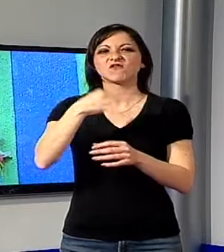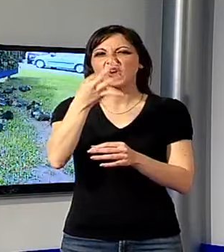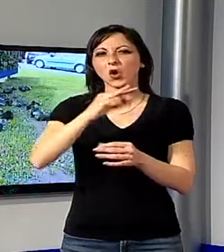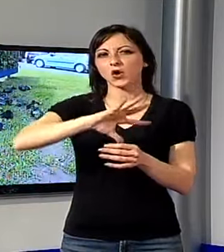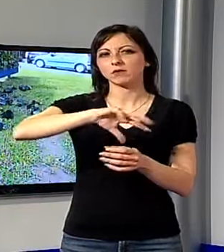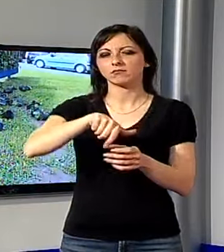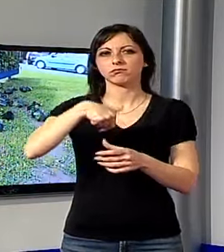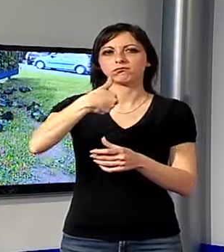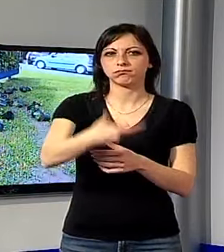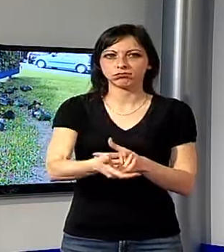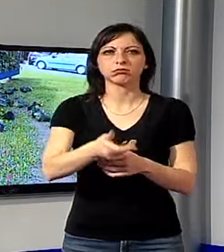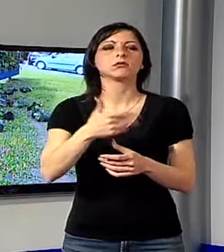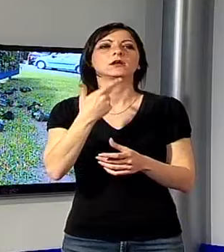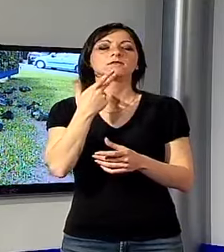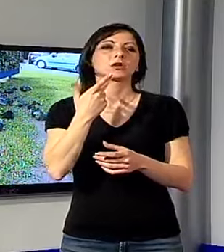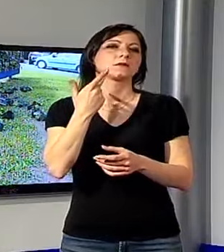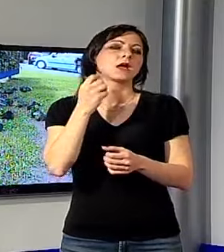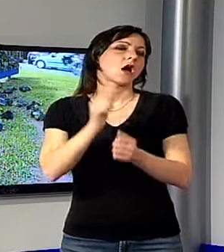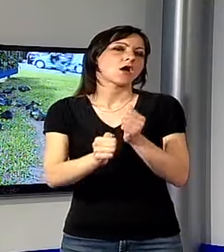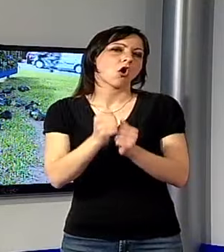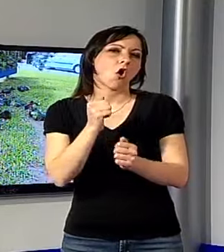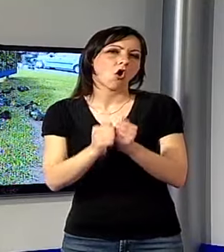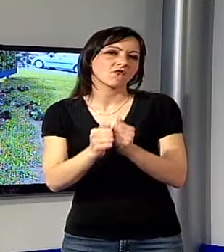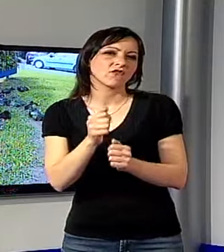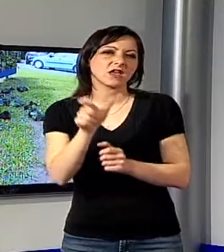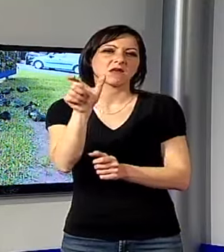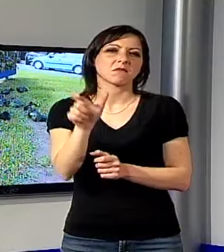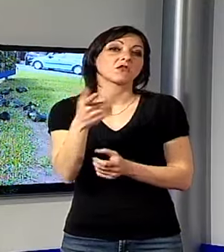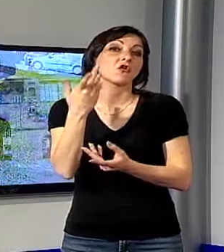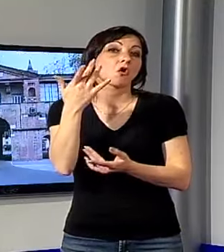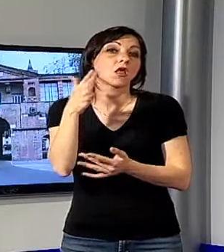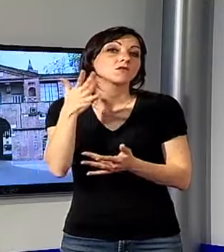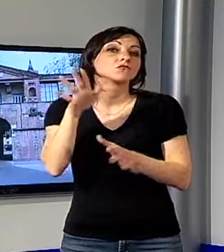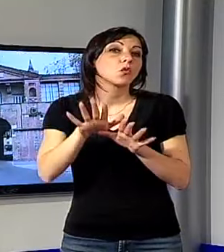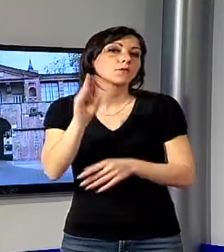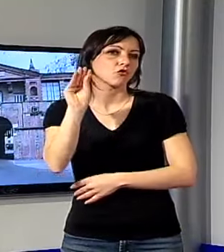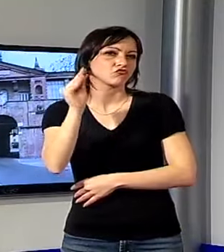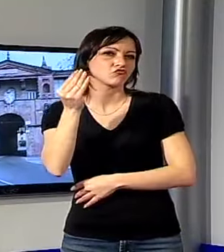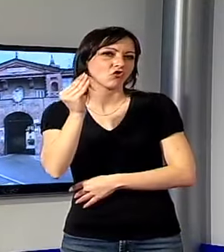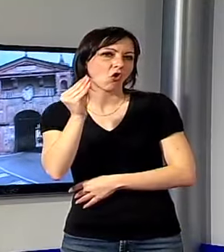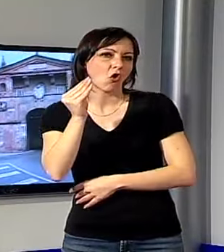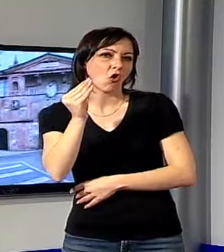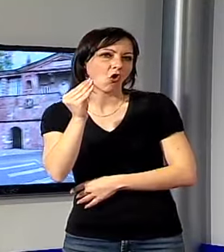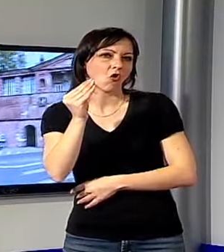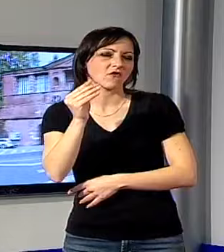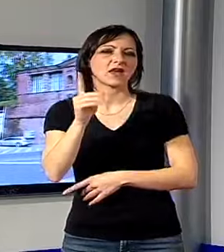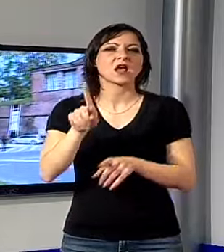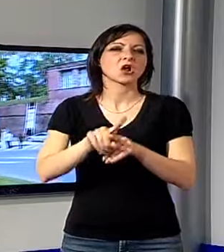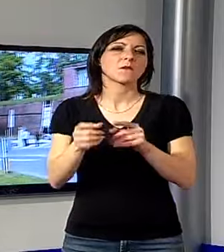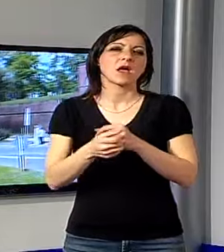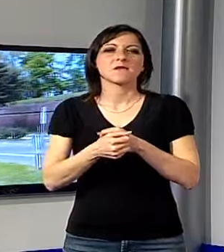rovesciati per terra. Una bravata, il gesto forse di un ragazzo, ma che comunque è un chiaro segno di